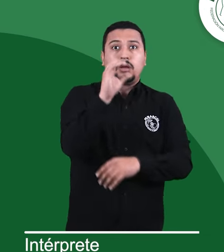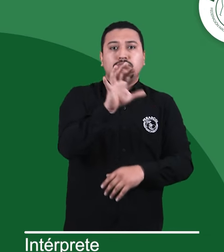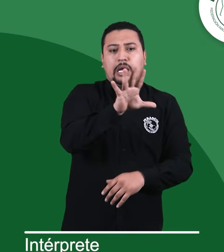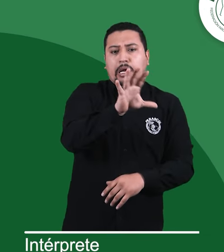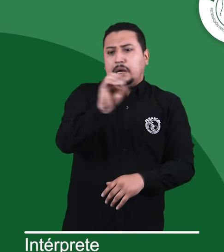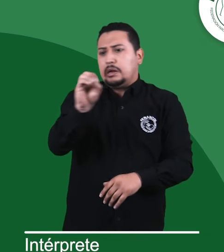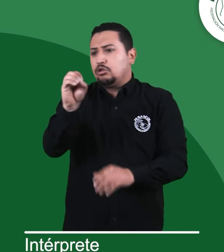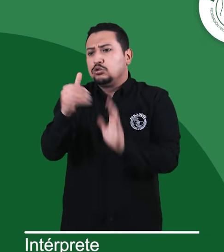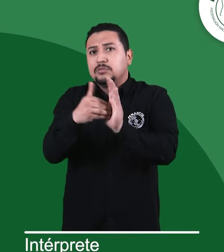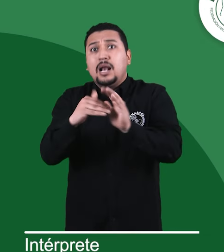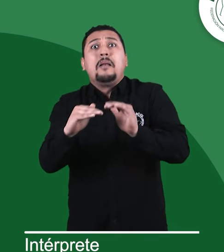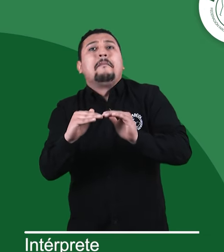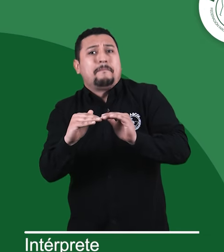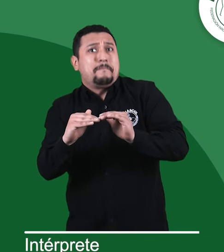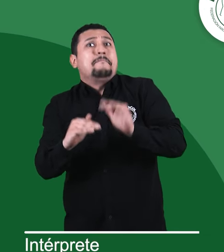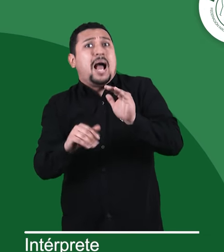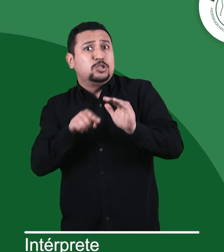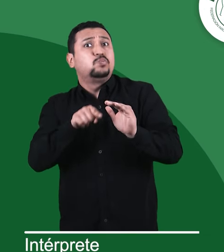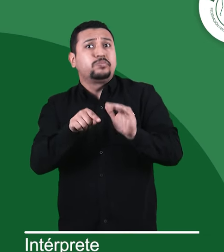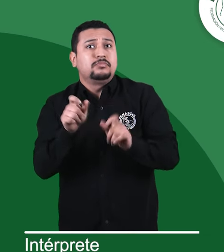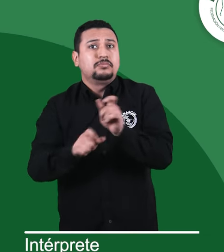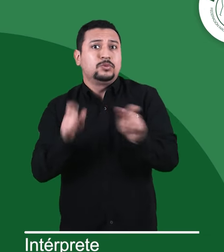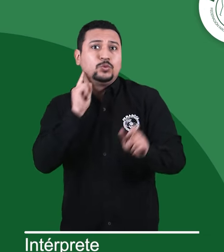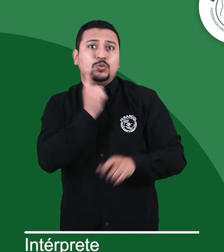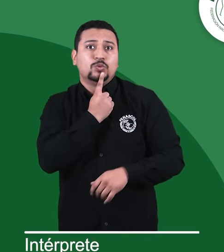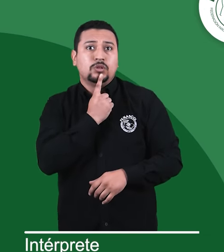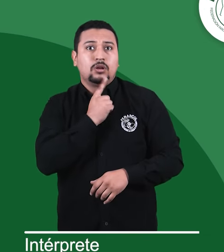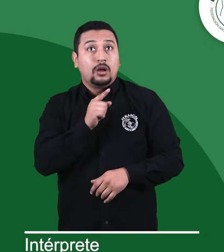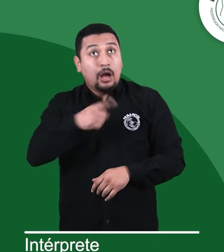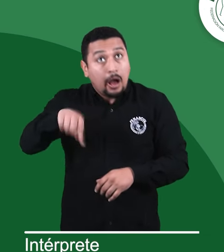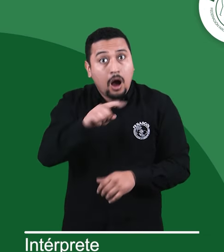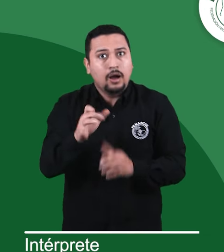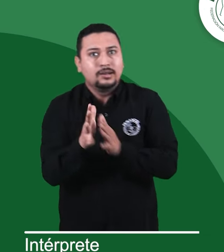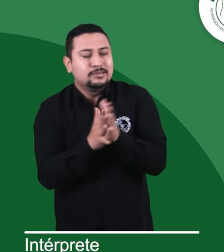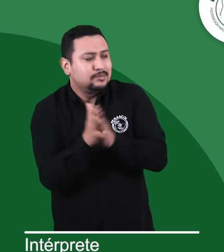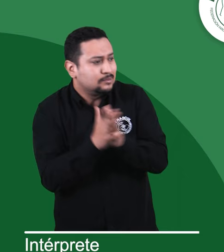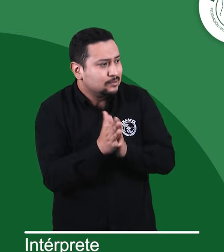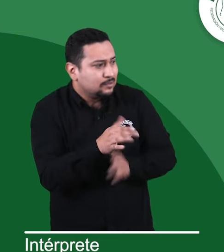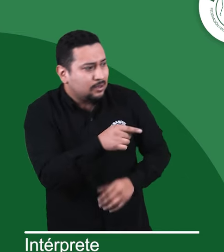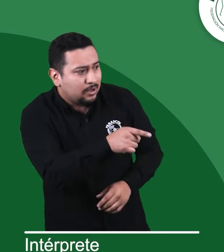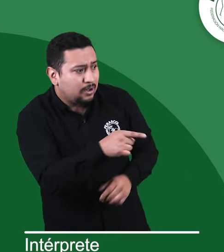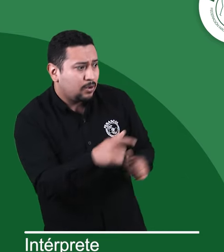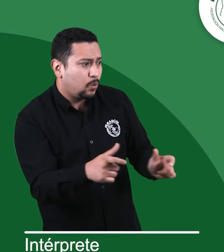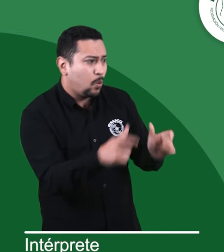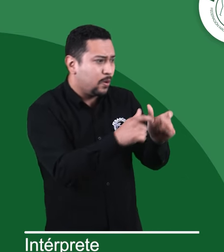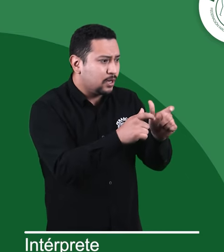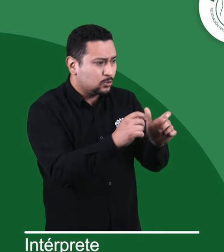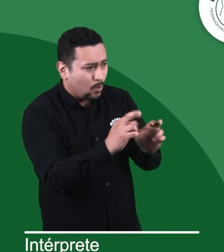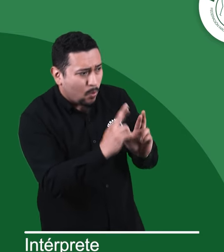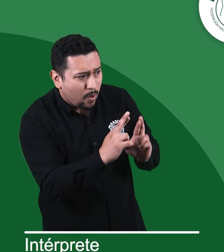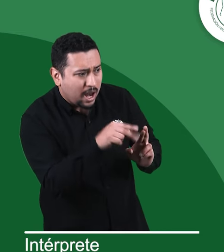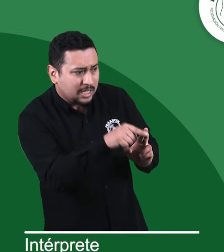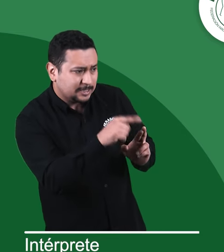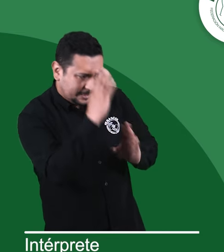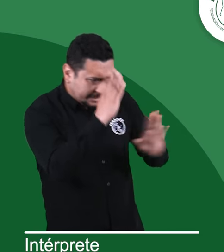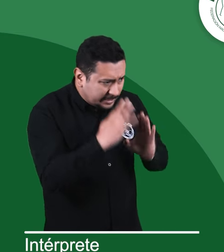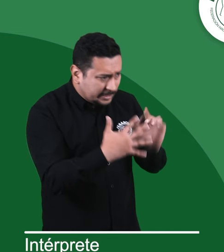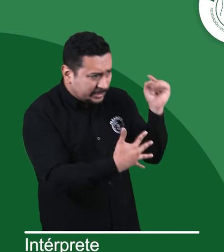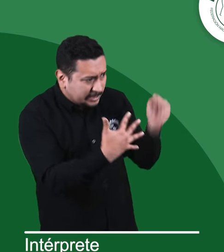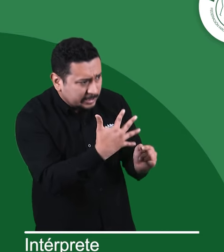de 500.000 colombianos distribuidos en todo el país, que hoy esperan que desde